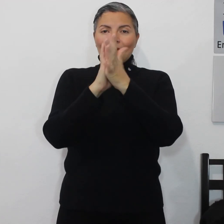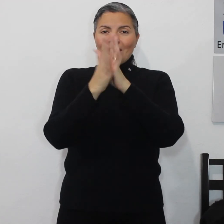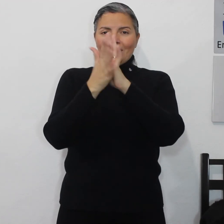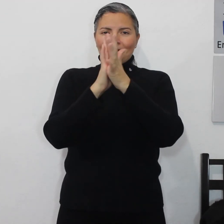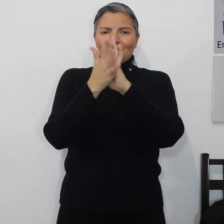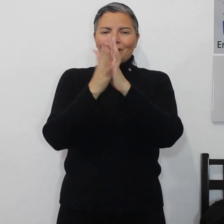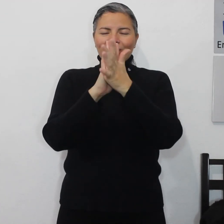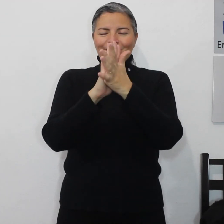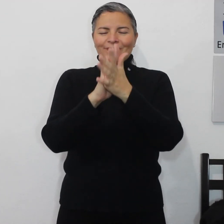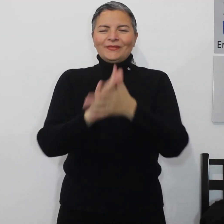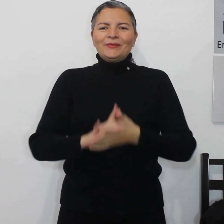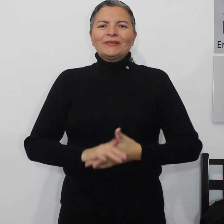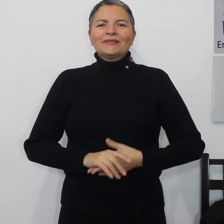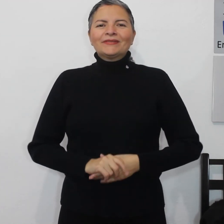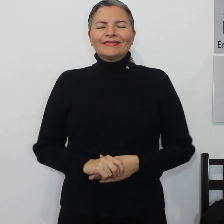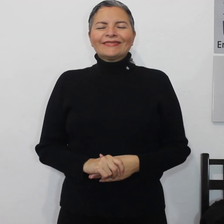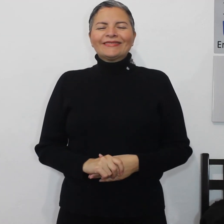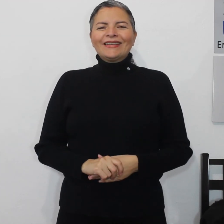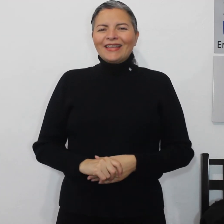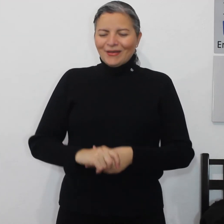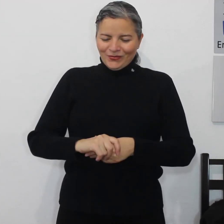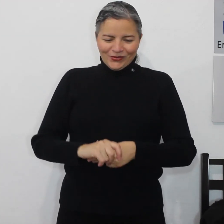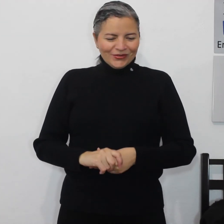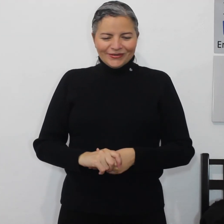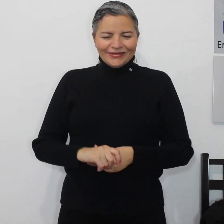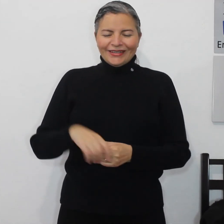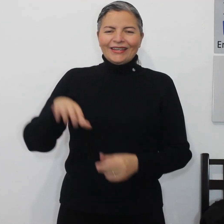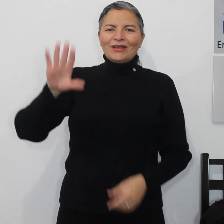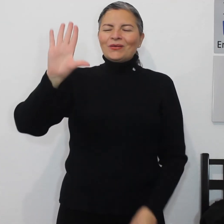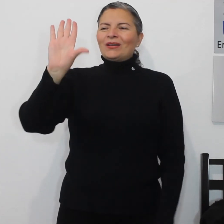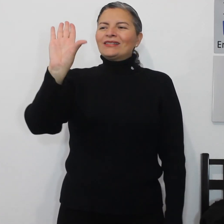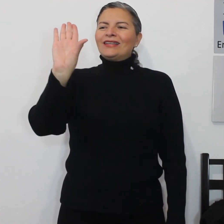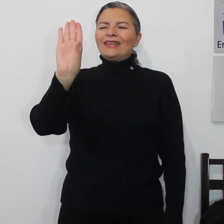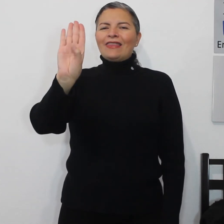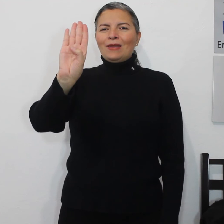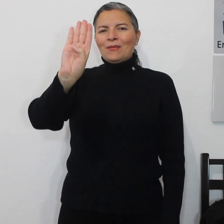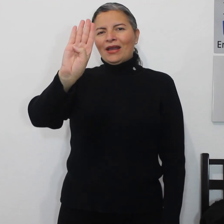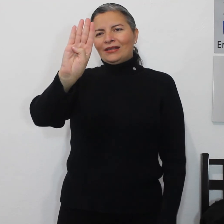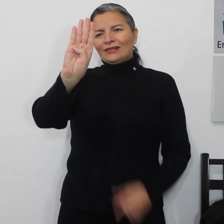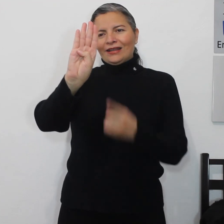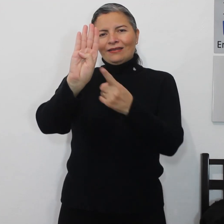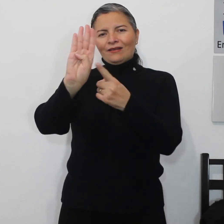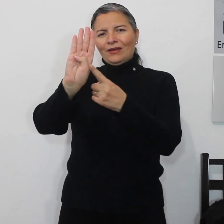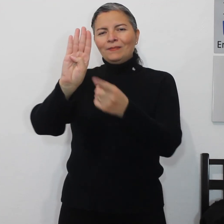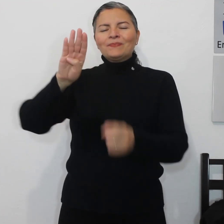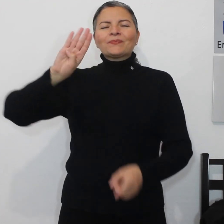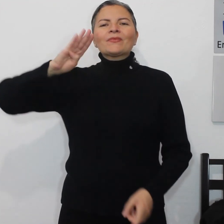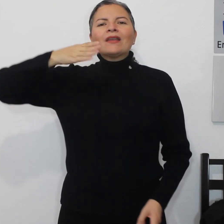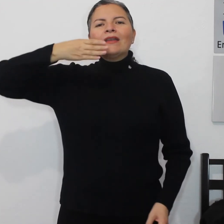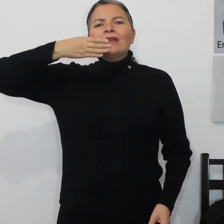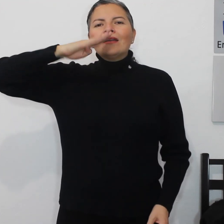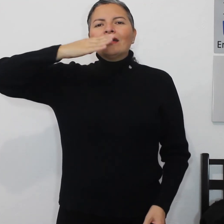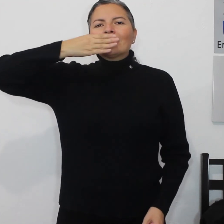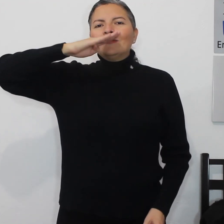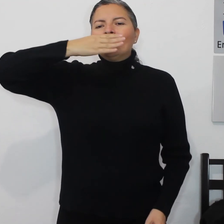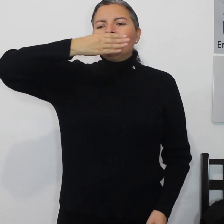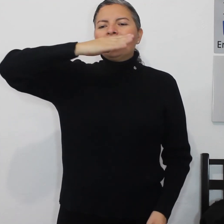Piñame. Pozole. Pozole. Con la seña de maíz, la letra B, arriba y